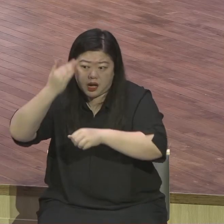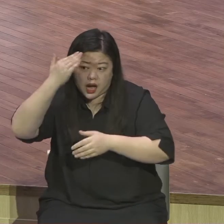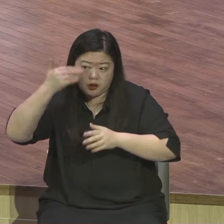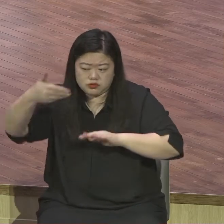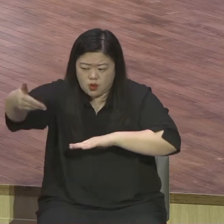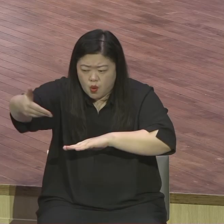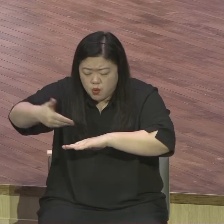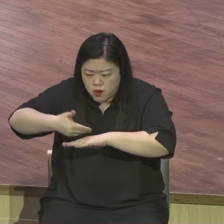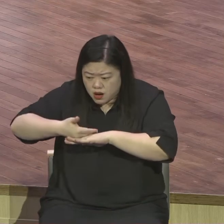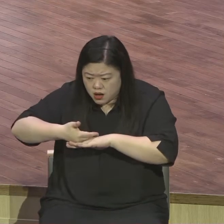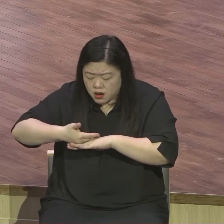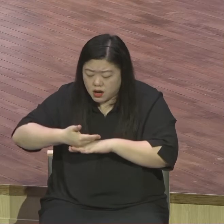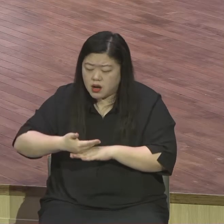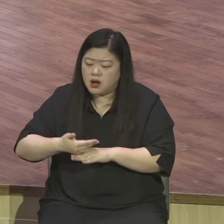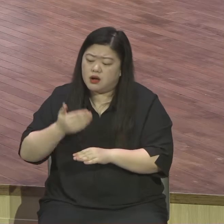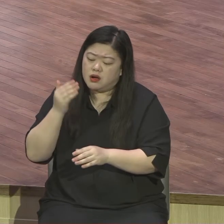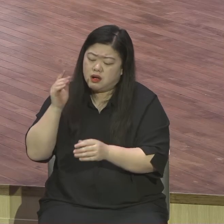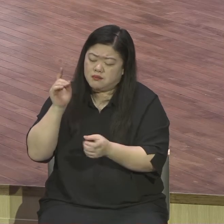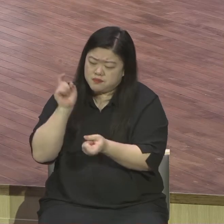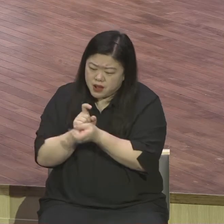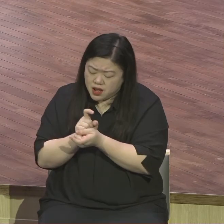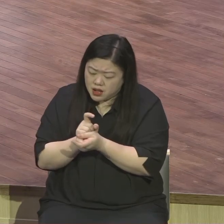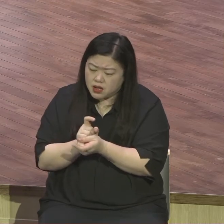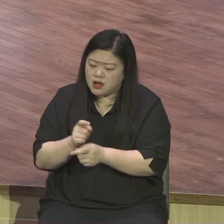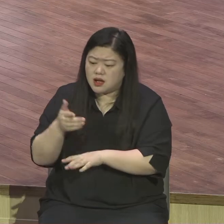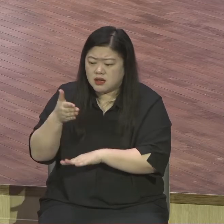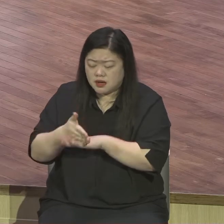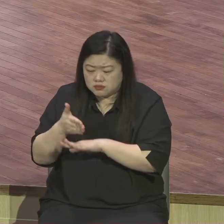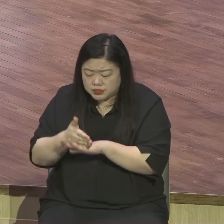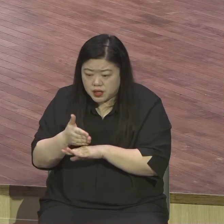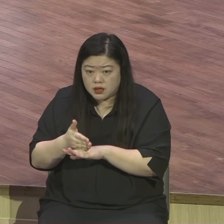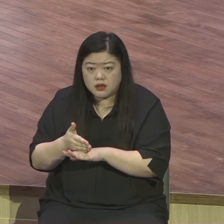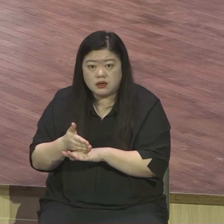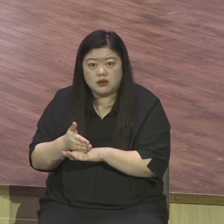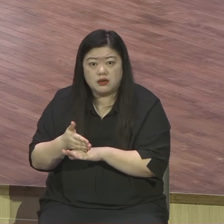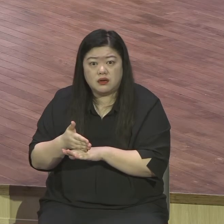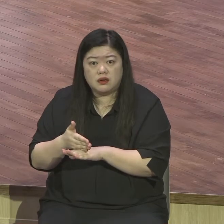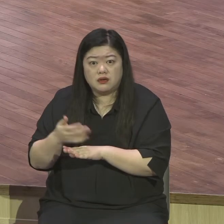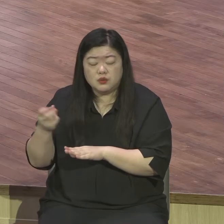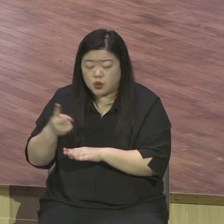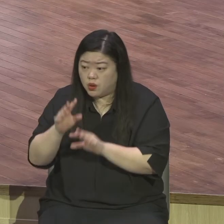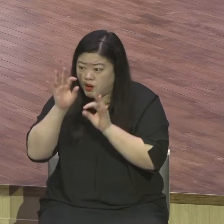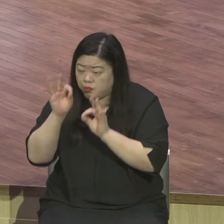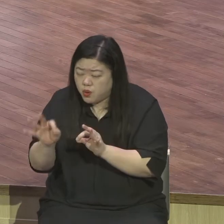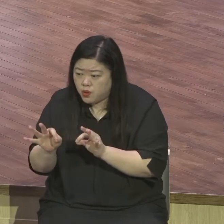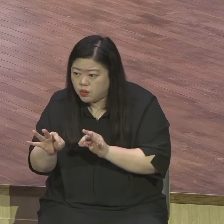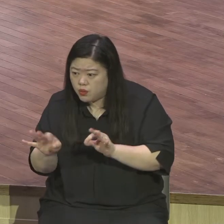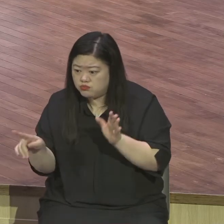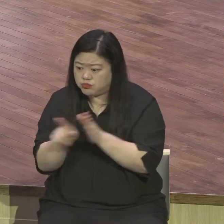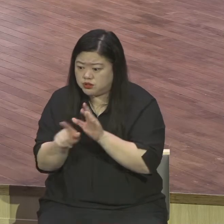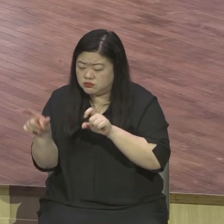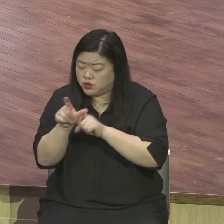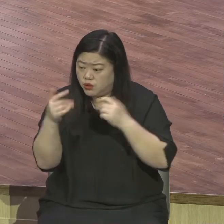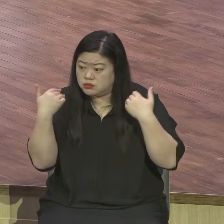기도하고 거기도 가보기도 하고 그 헌신하게 하니 이런 영광이 어디에 있습니다 인생이 태어나도